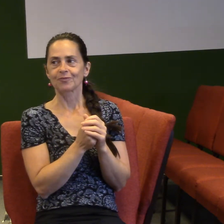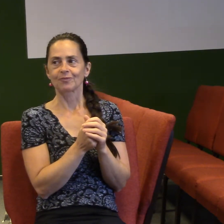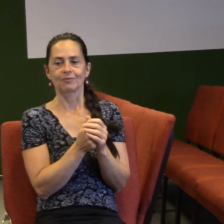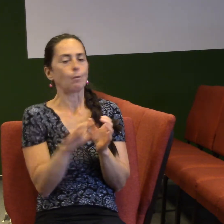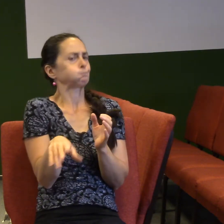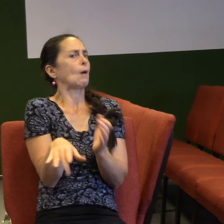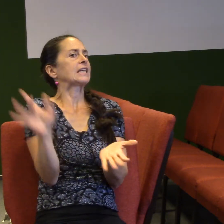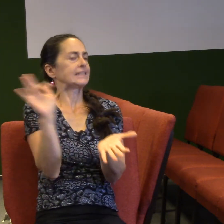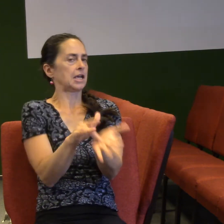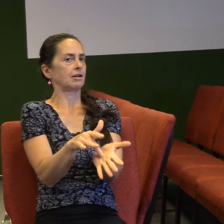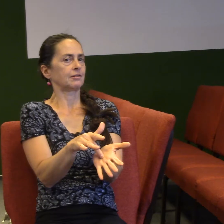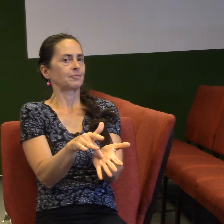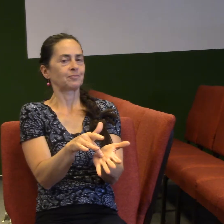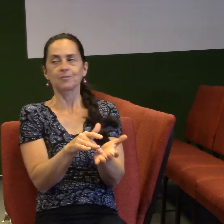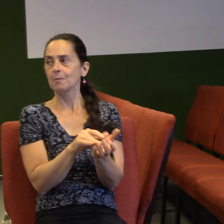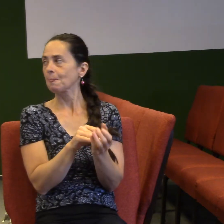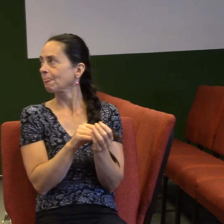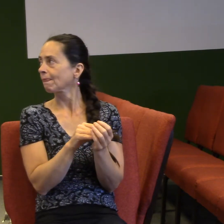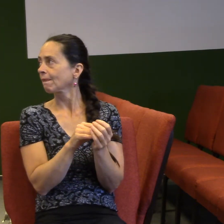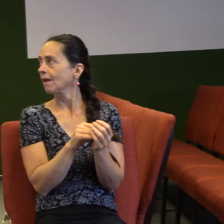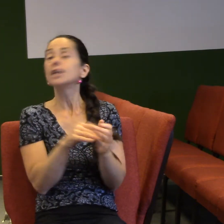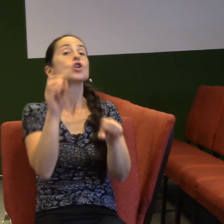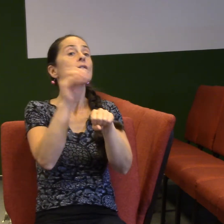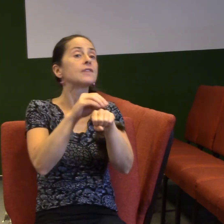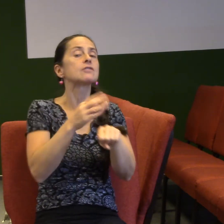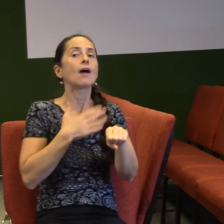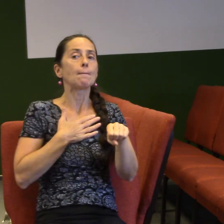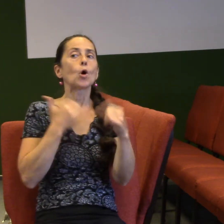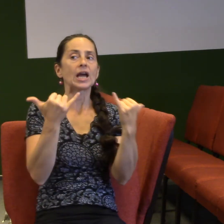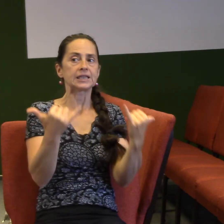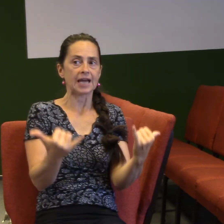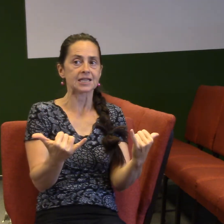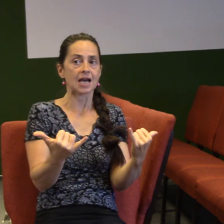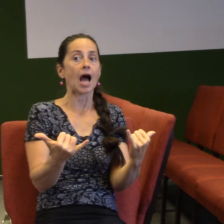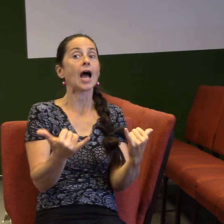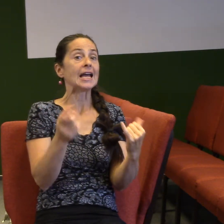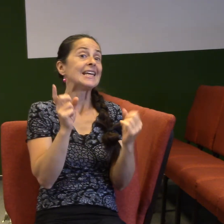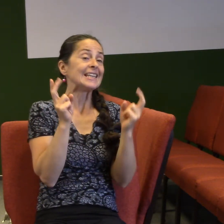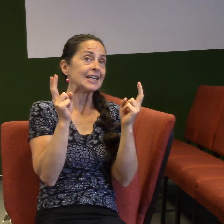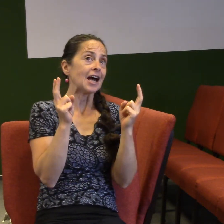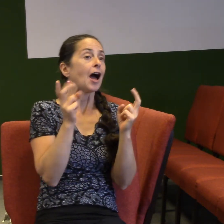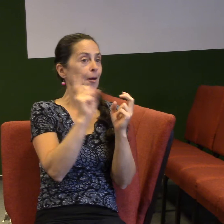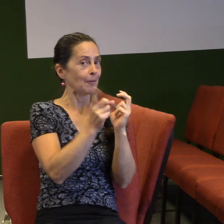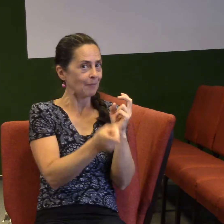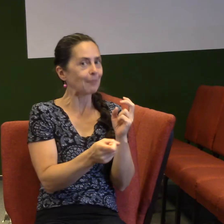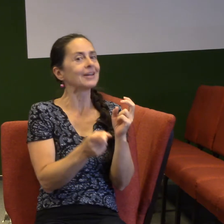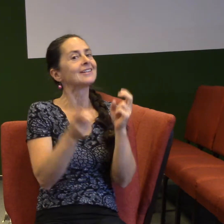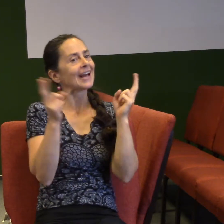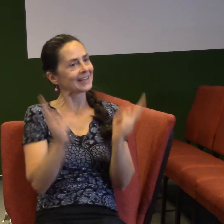A... Takže moje výzva dneska je buďme jako náš kocour, který se jmenuje Čiko. Buďme jako